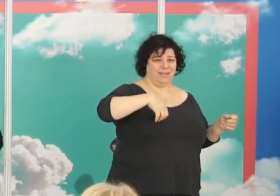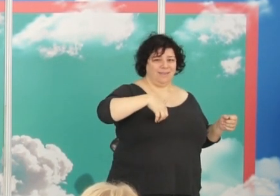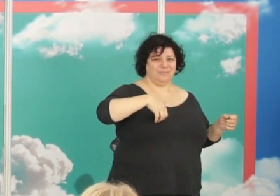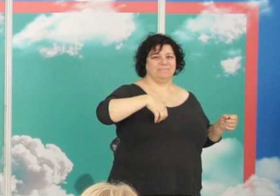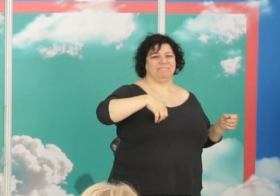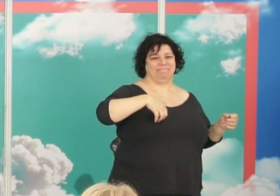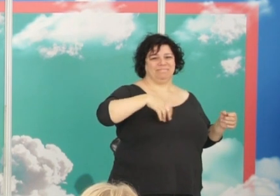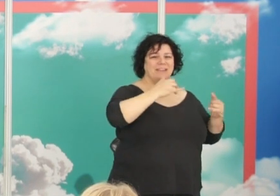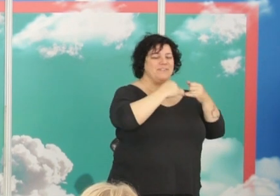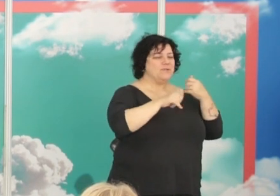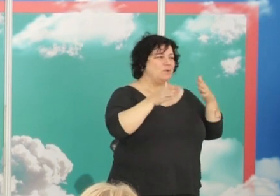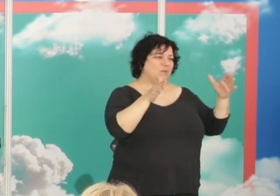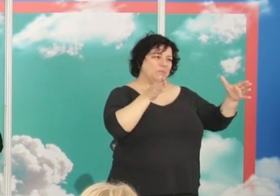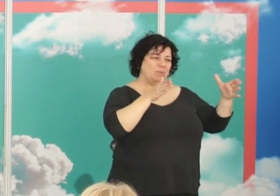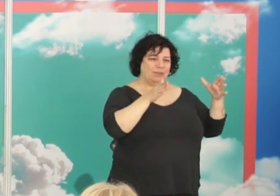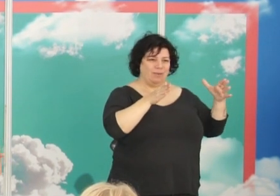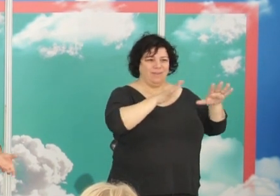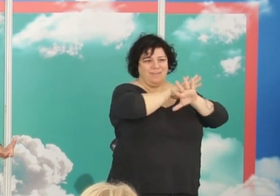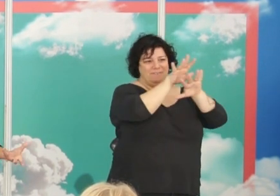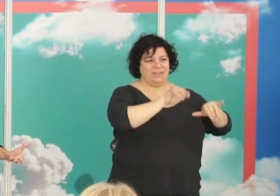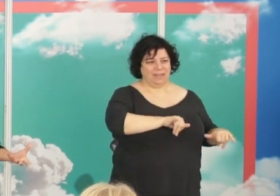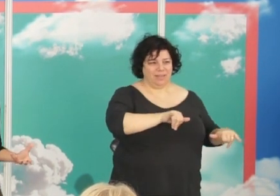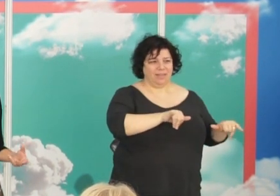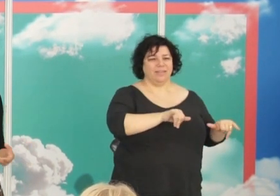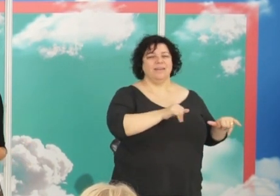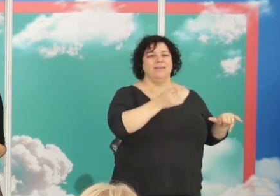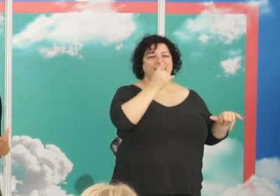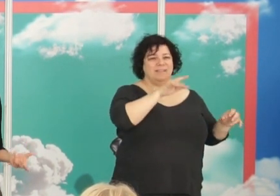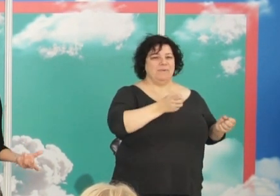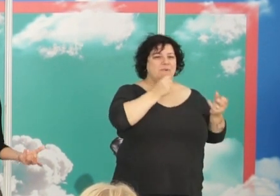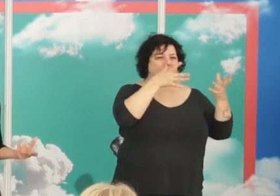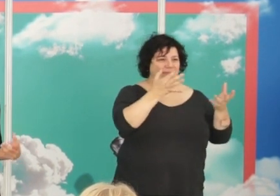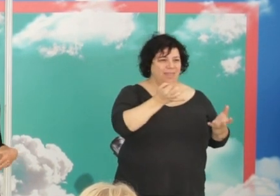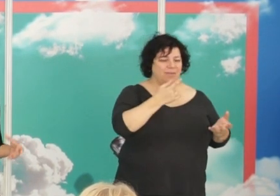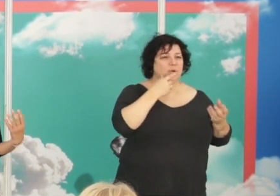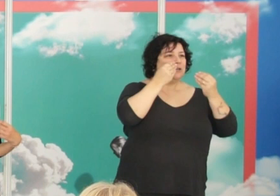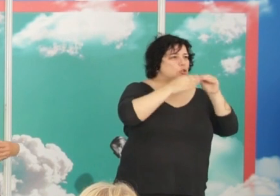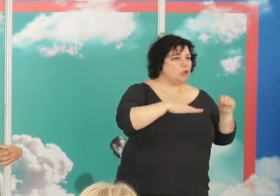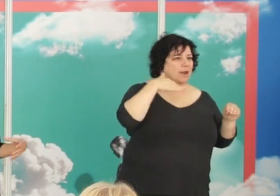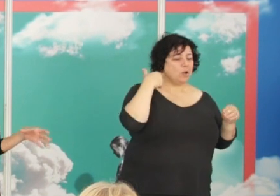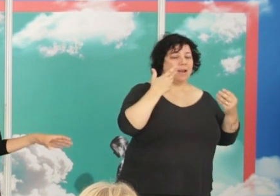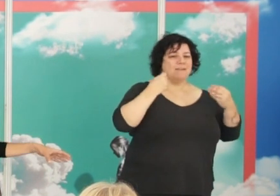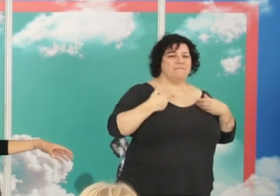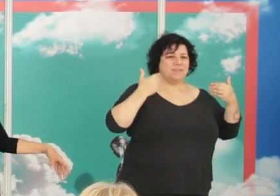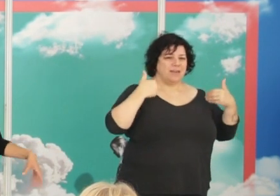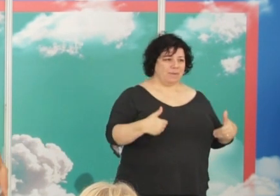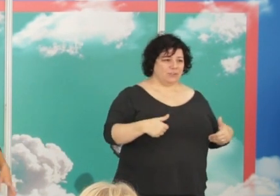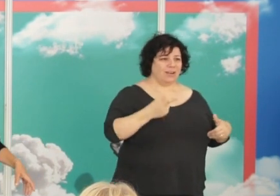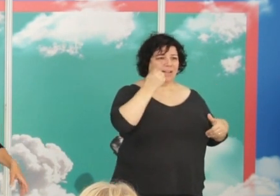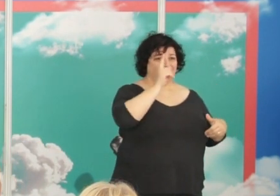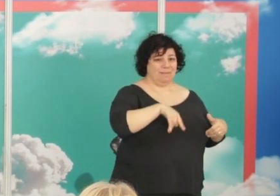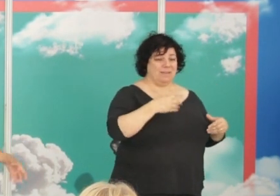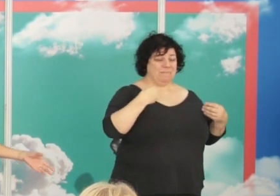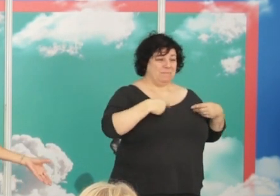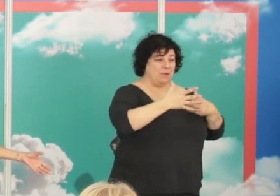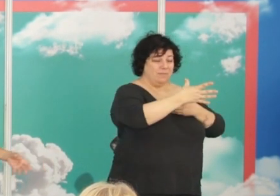tuvo ese momento de felicidad también hay que contarlo recuperar su historia y su vida personal de esta manera que hemos